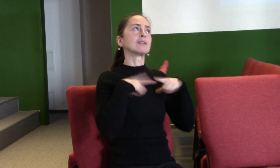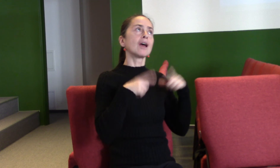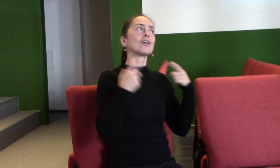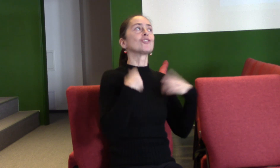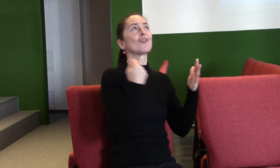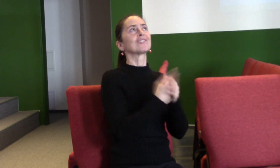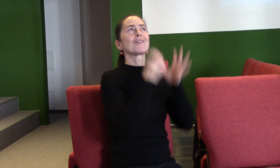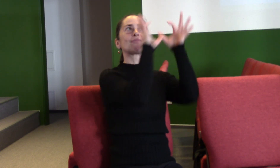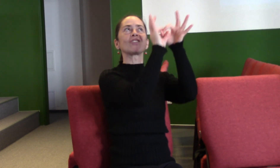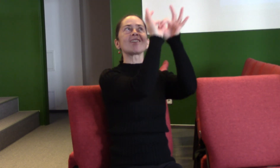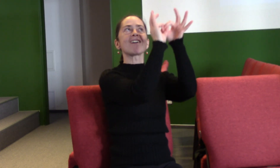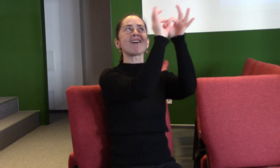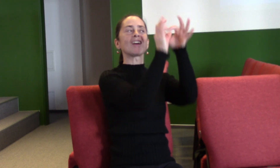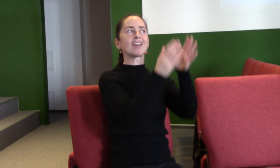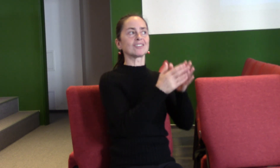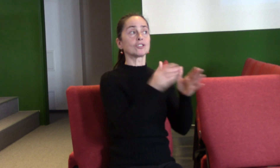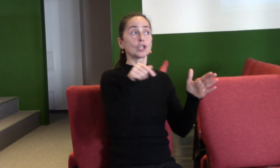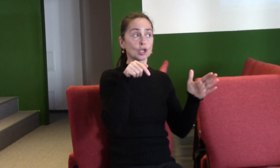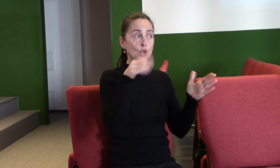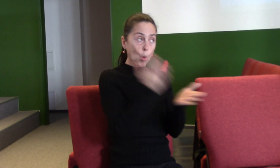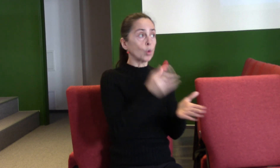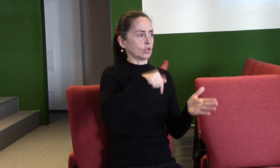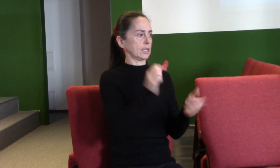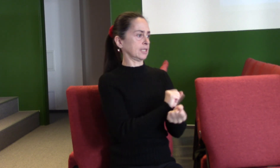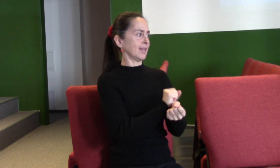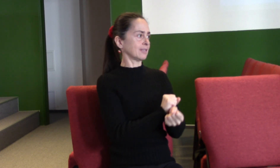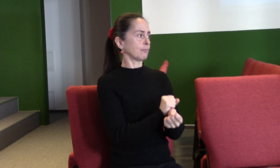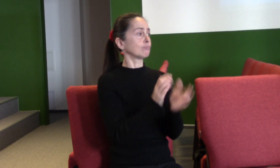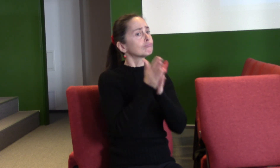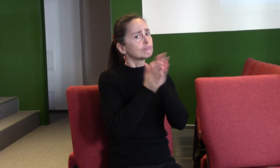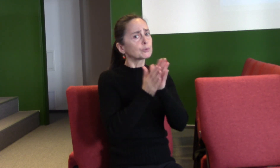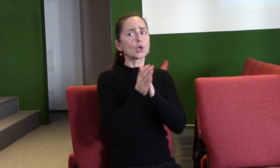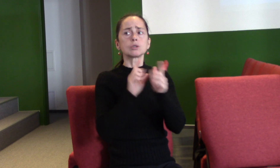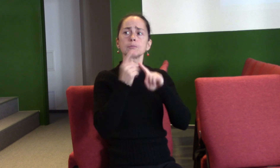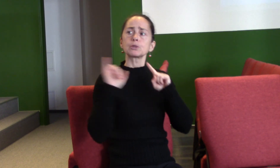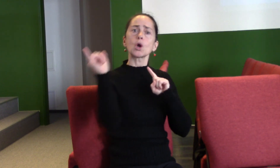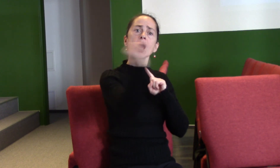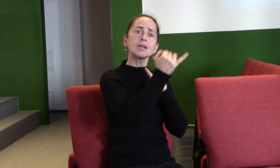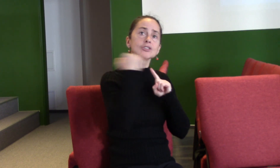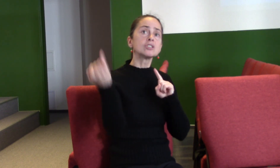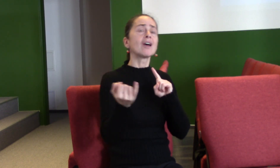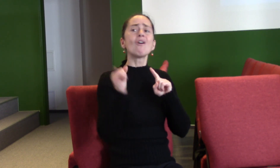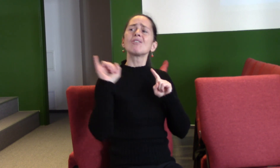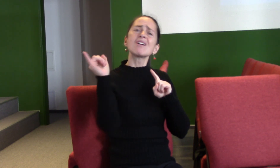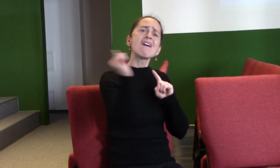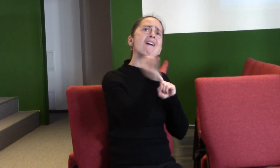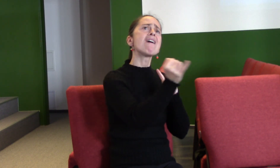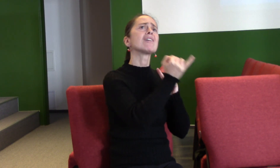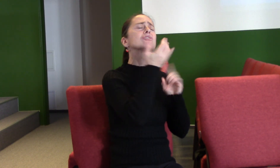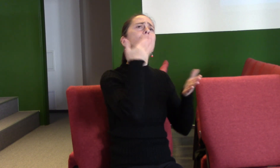prosím za každého z nás, aby jsme tuto známost s tebou rozvíjeli, aby to nebylo pro nás nějaké,